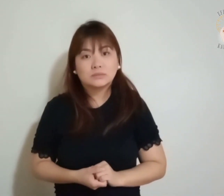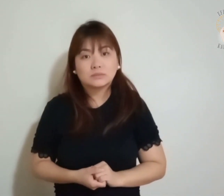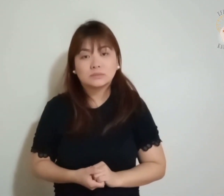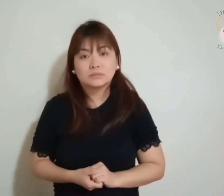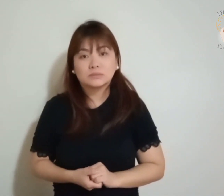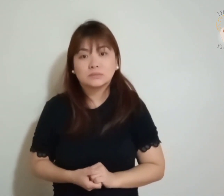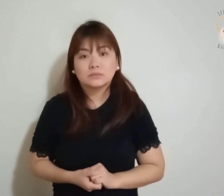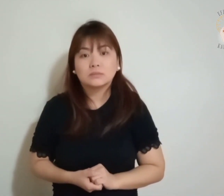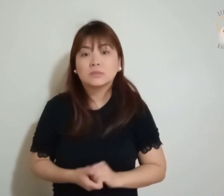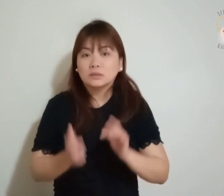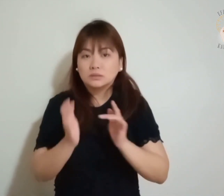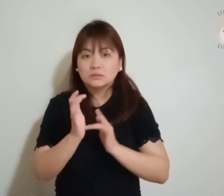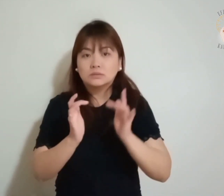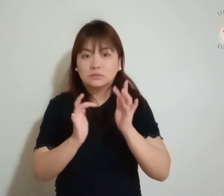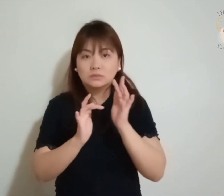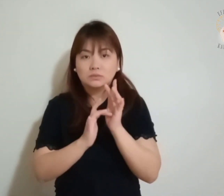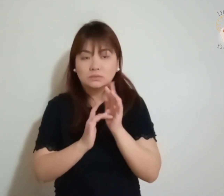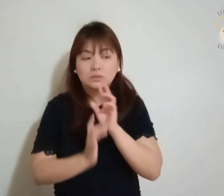Jesus respondeu